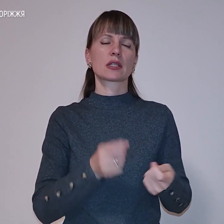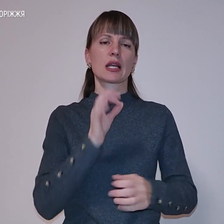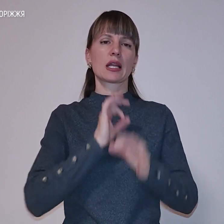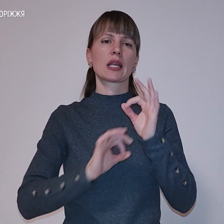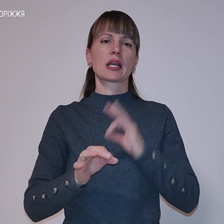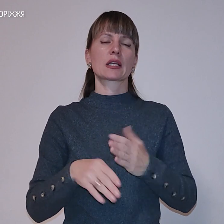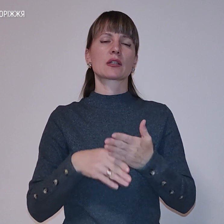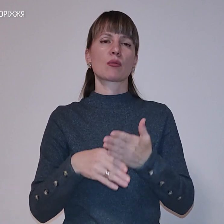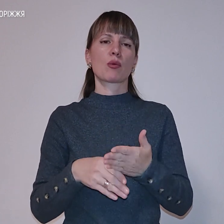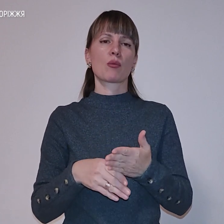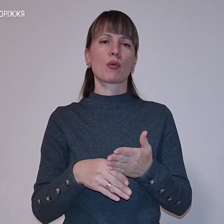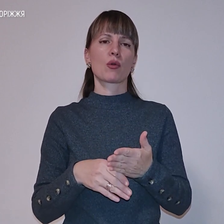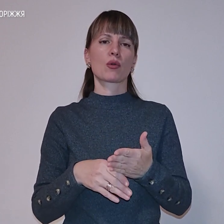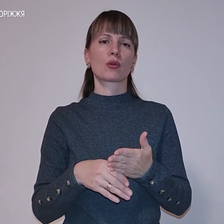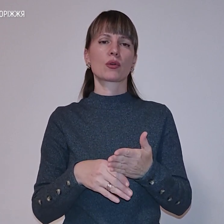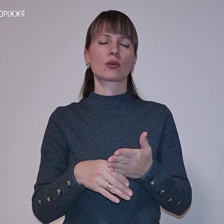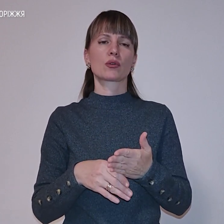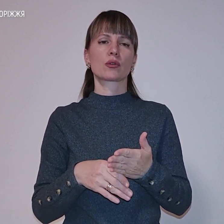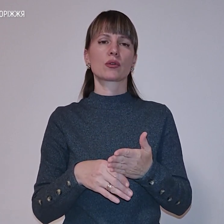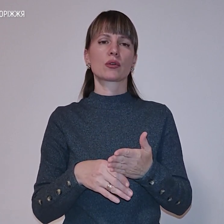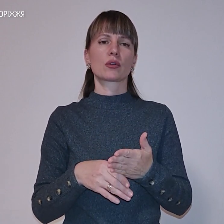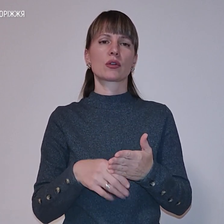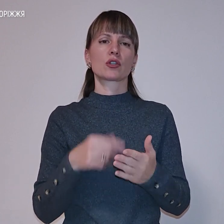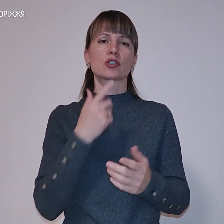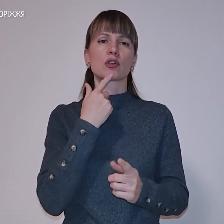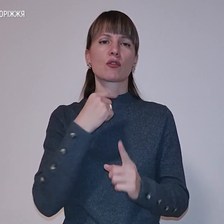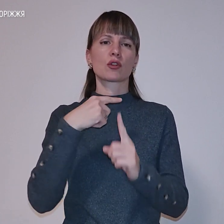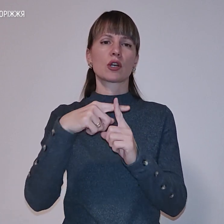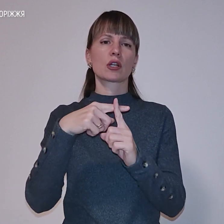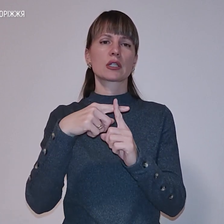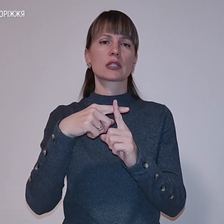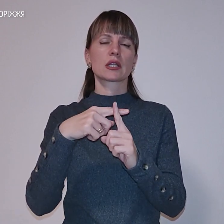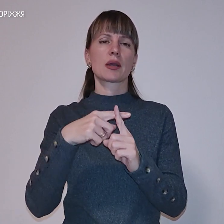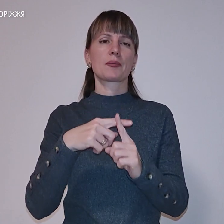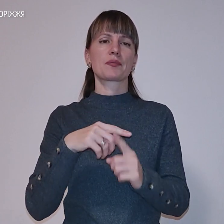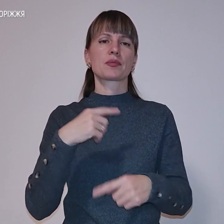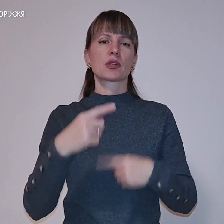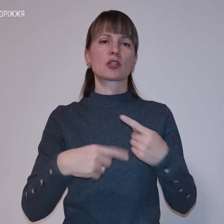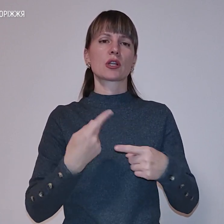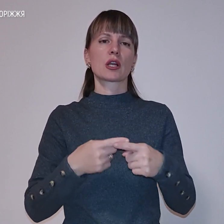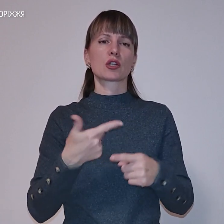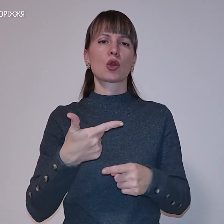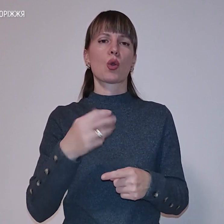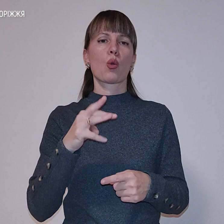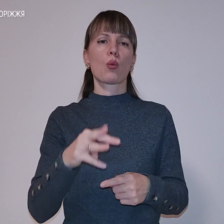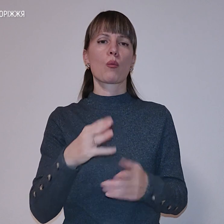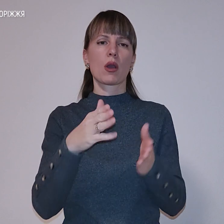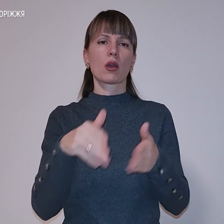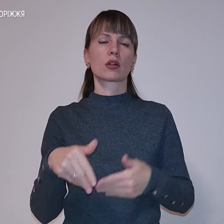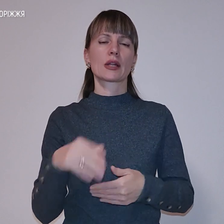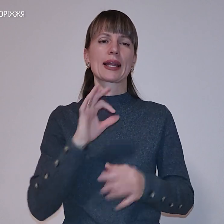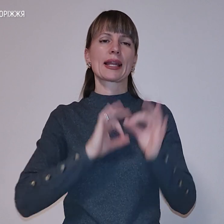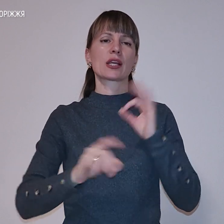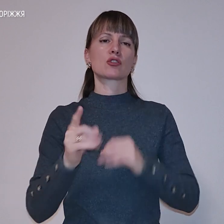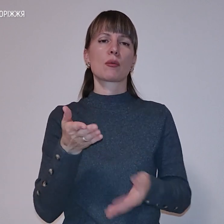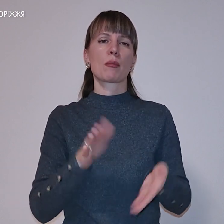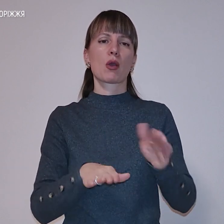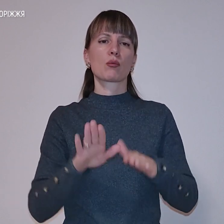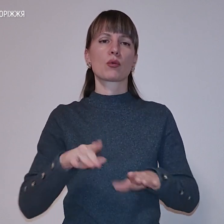допомогою Червоного Христа через ці гуманітарні коридори. Ліки, що пакують і потім передають до